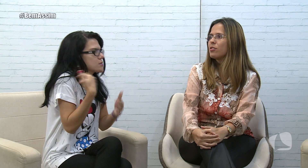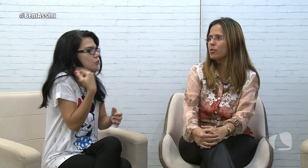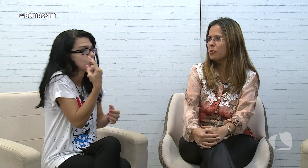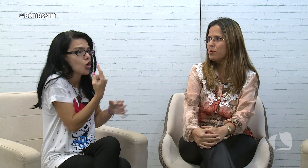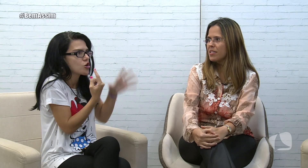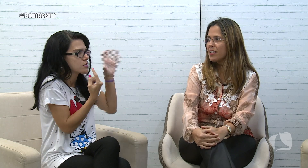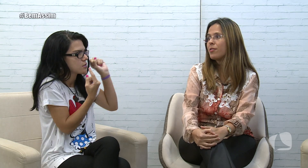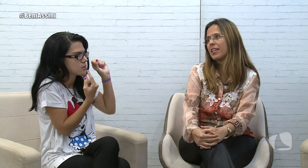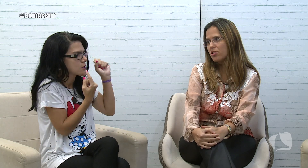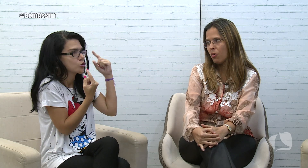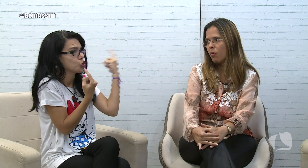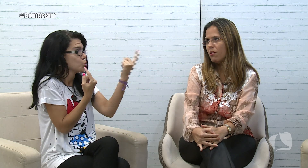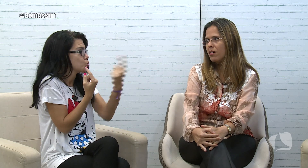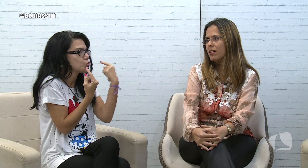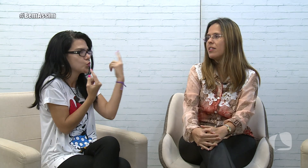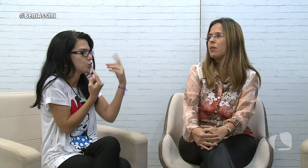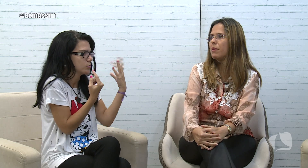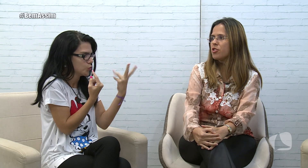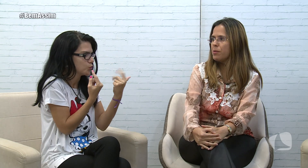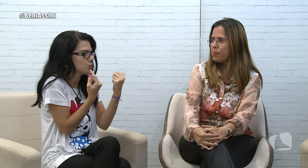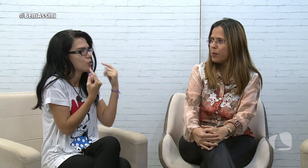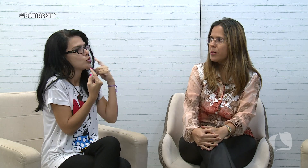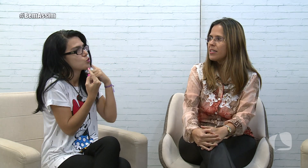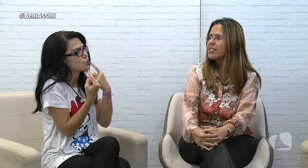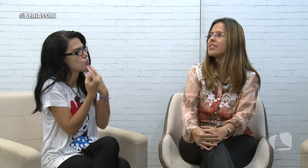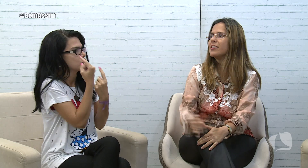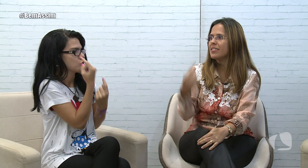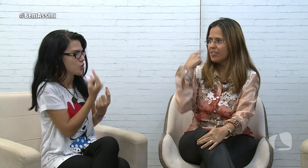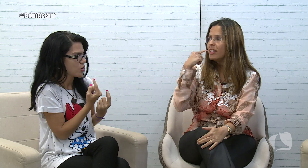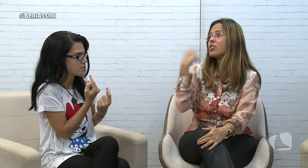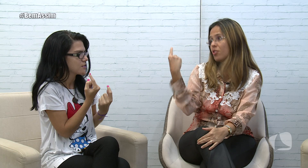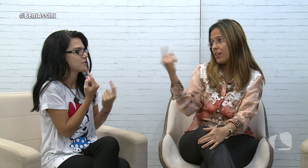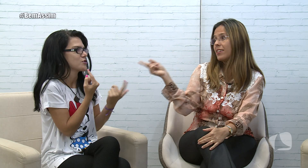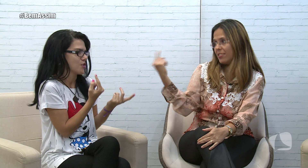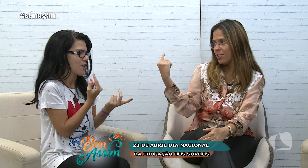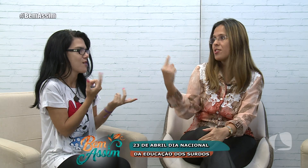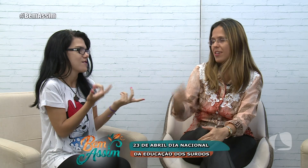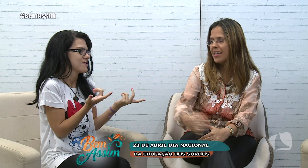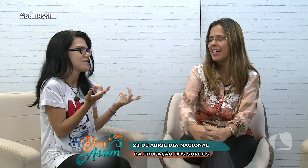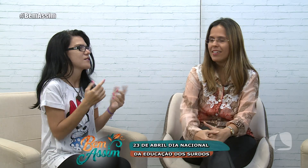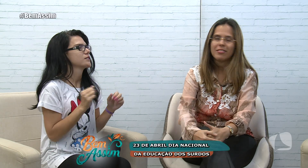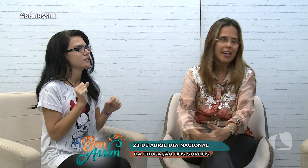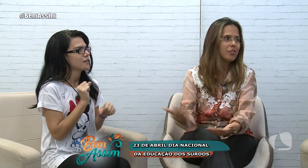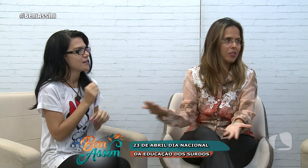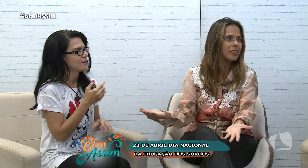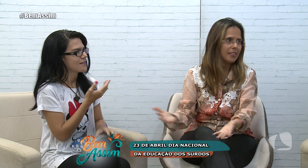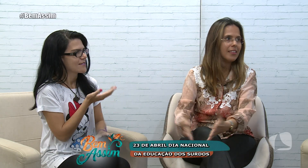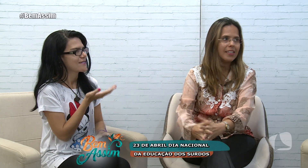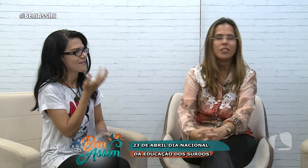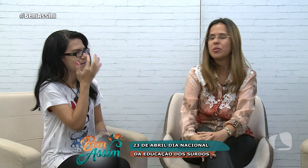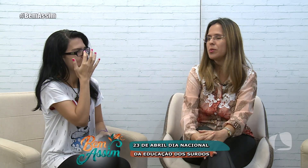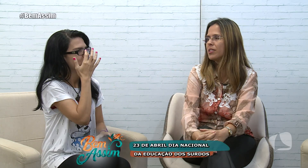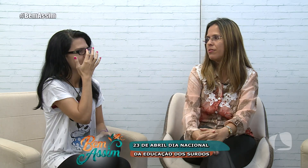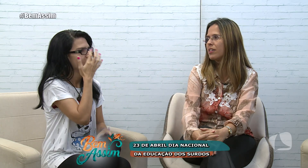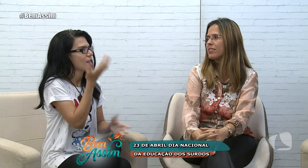quando eu comecei, eu era só. Bom, mas depois, só era ela, no caso, só tem ela de surda na faculdade.